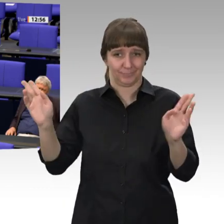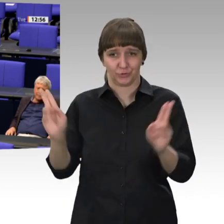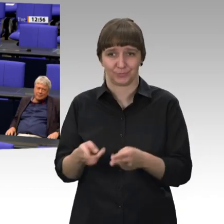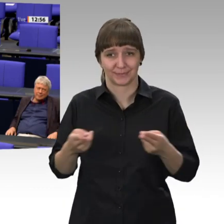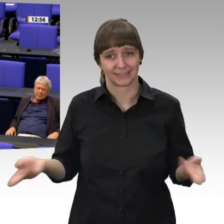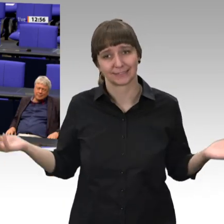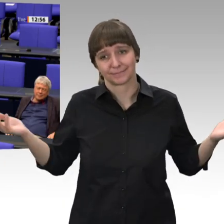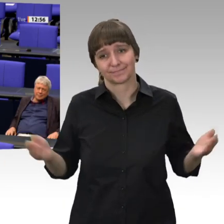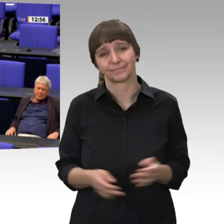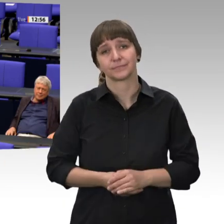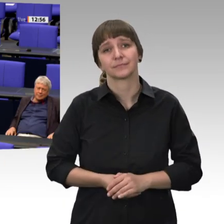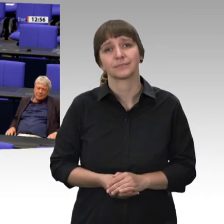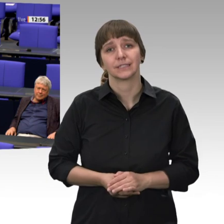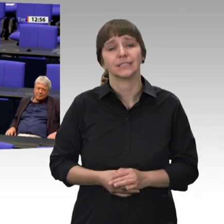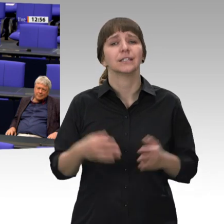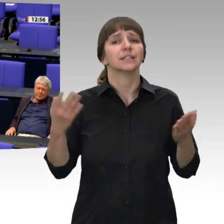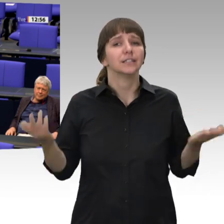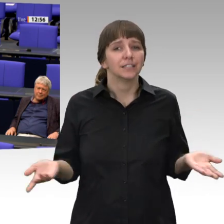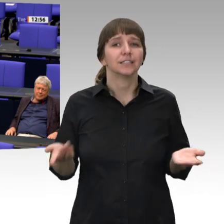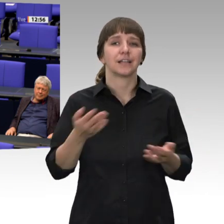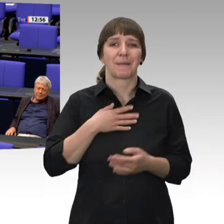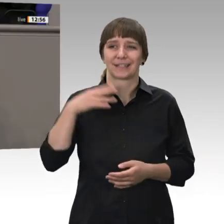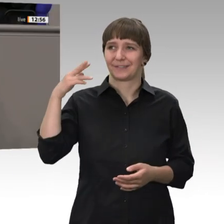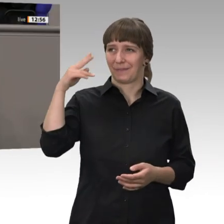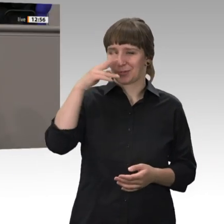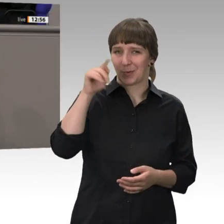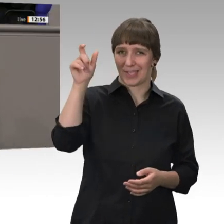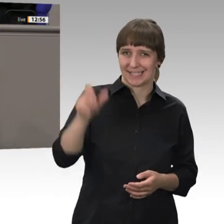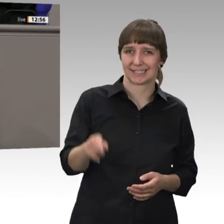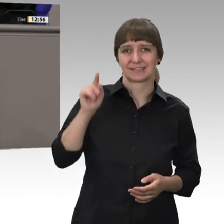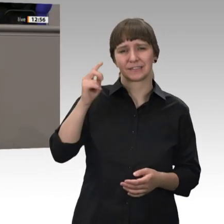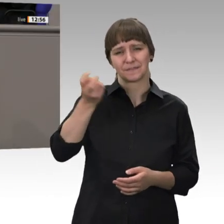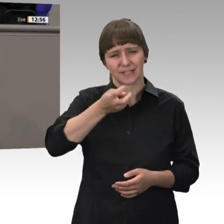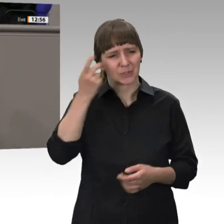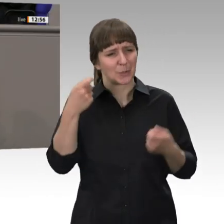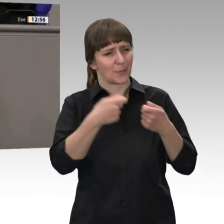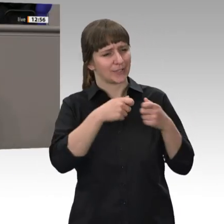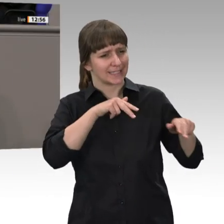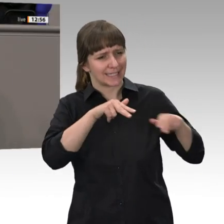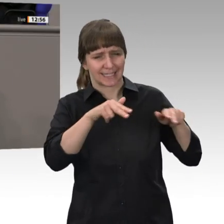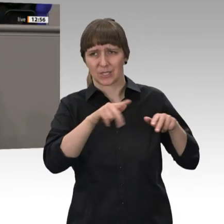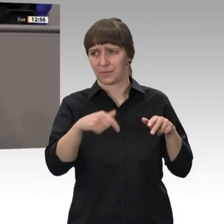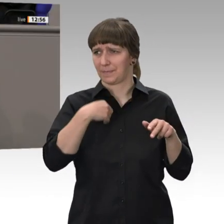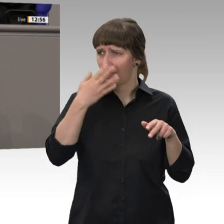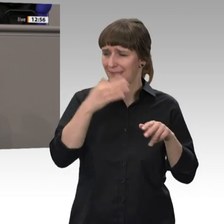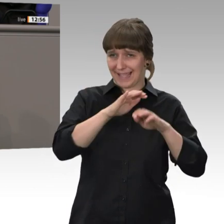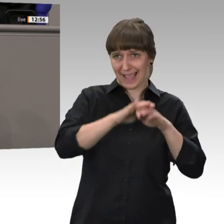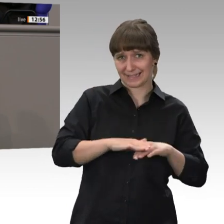Bei dem Versuch meiner Friseurin, die Grundrente der Bundesregierung zu erklären, bin ich dann leider